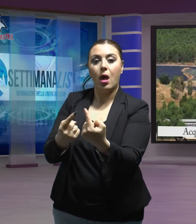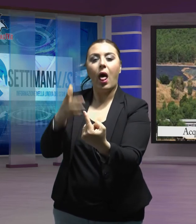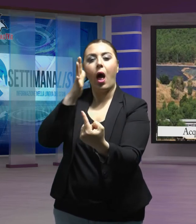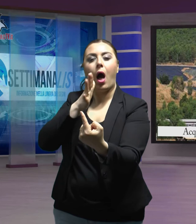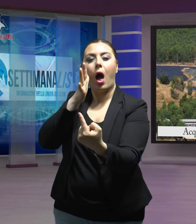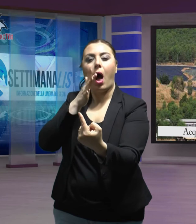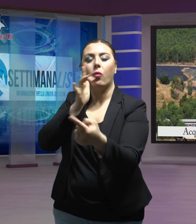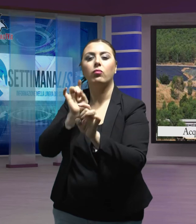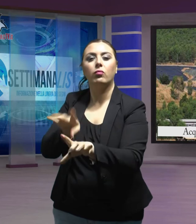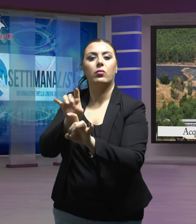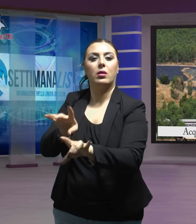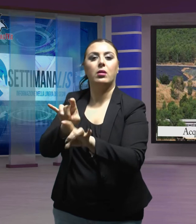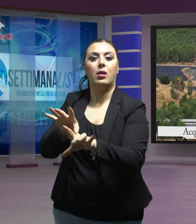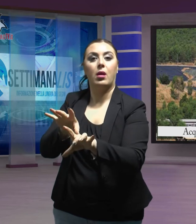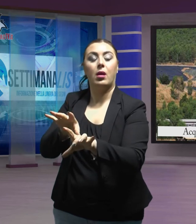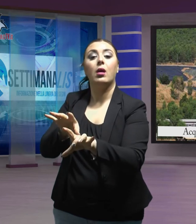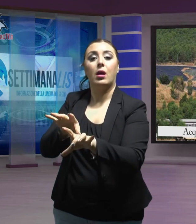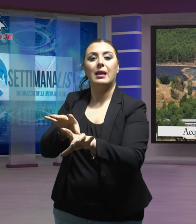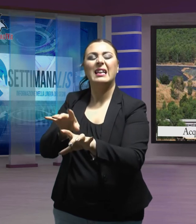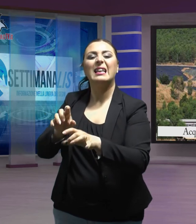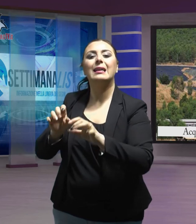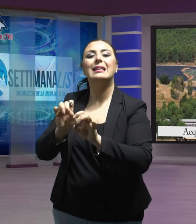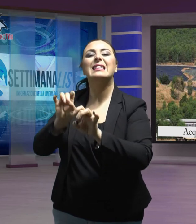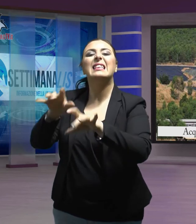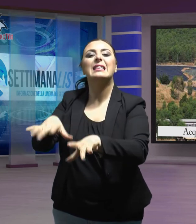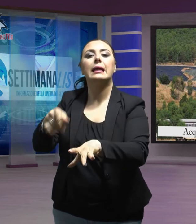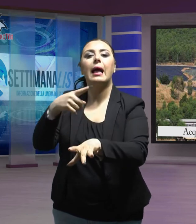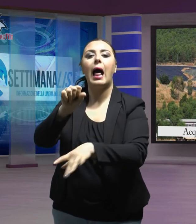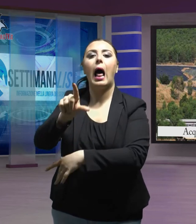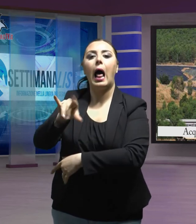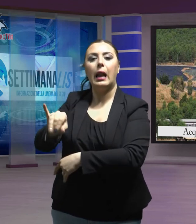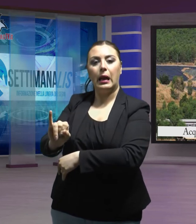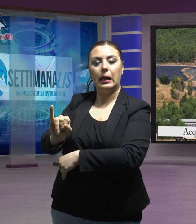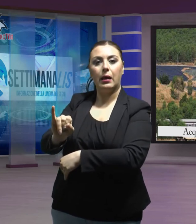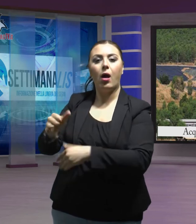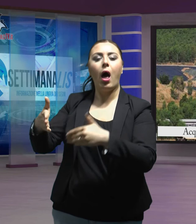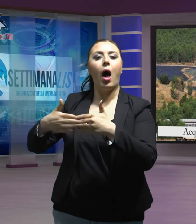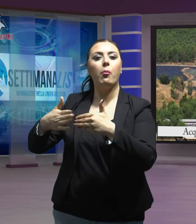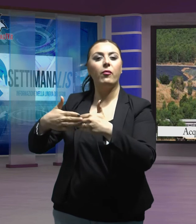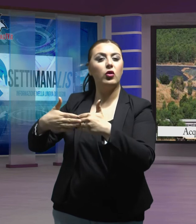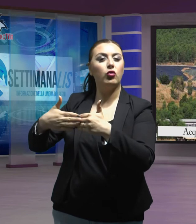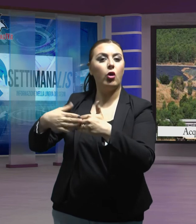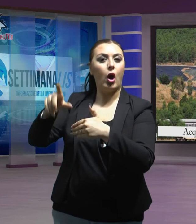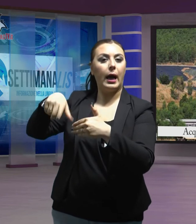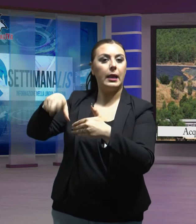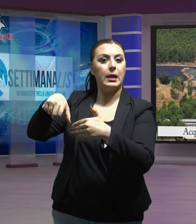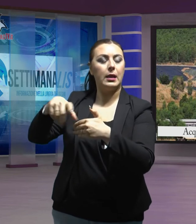contaminate della discarica di Alli alle porte di Catanzaro. I